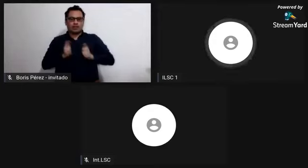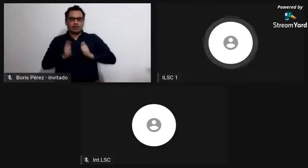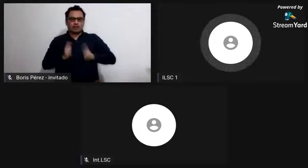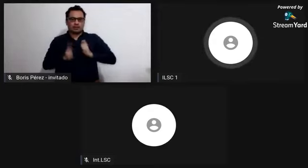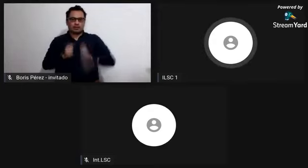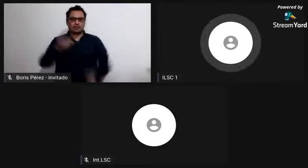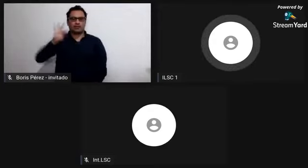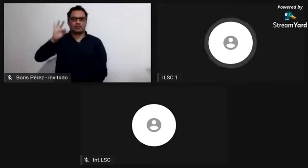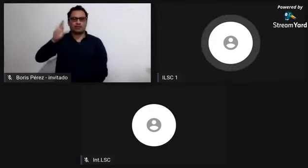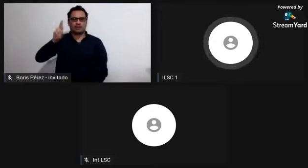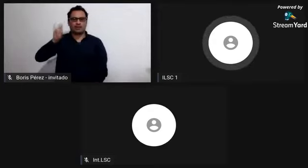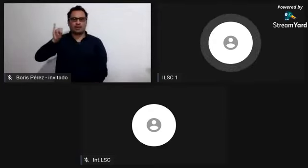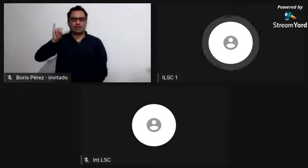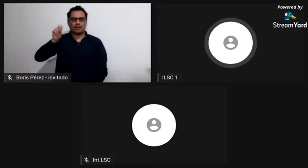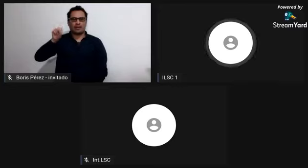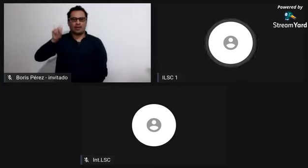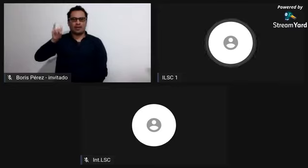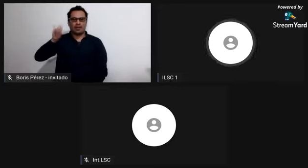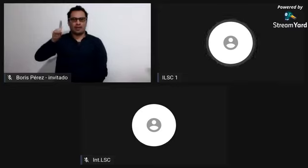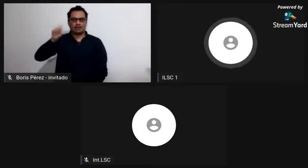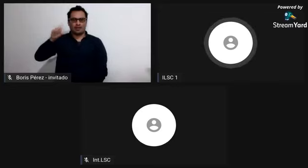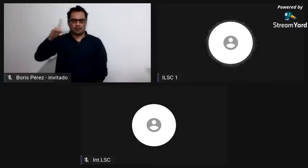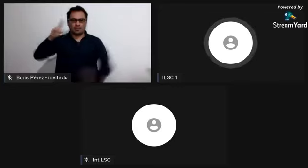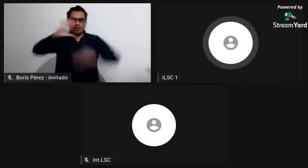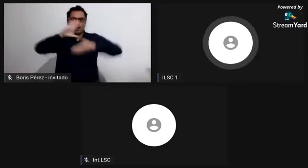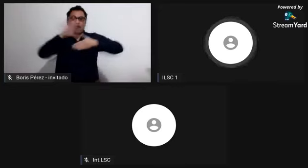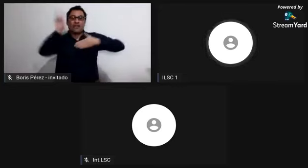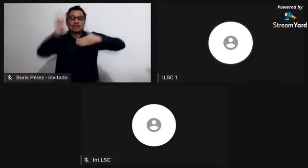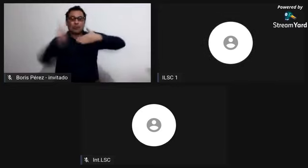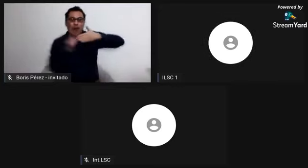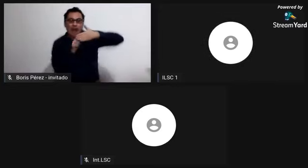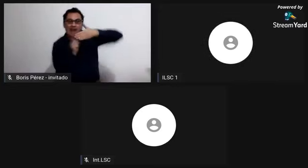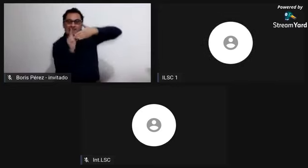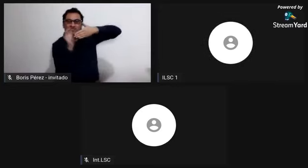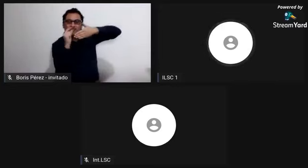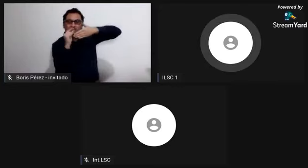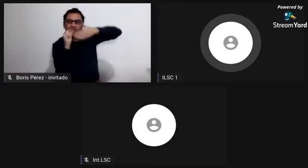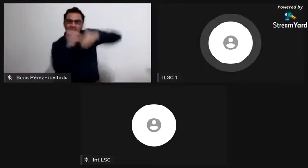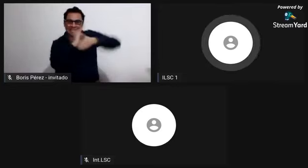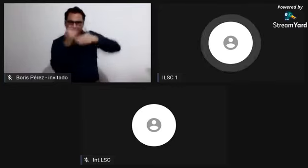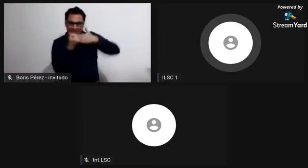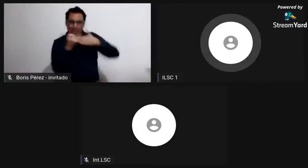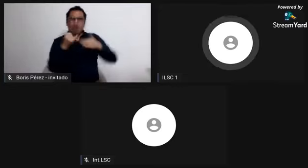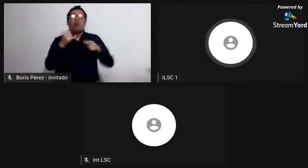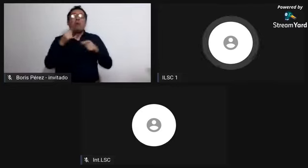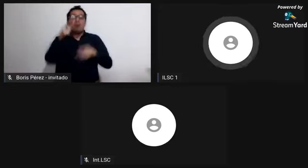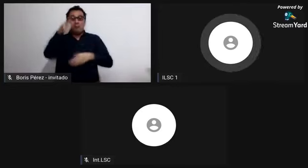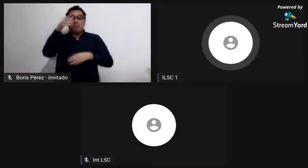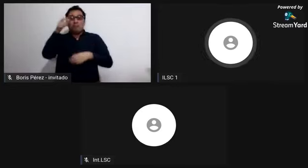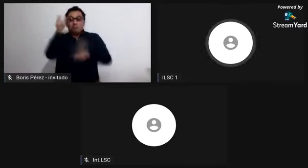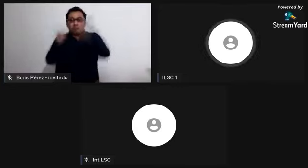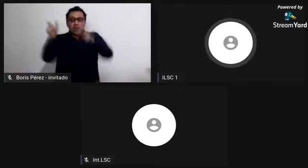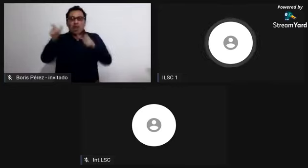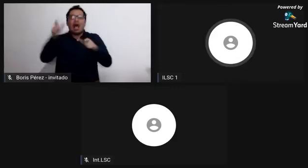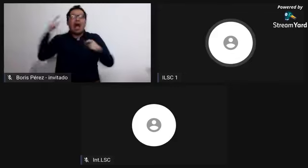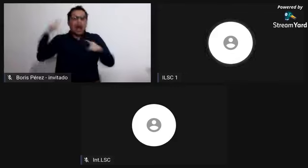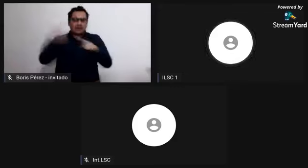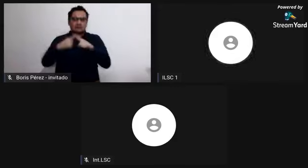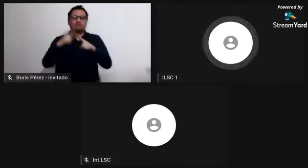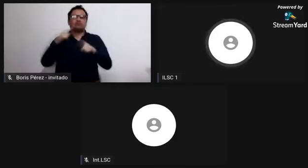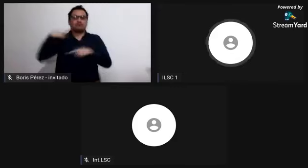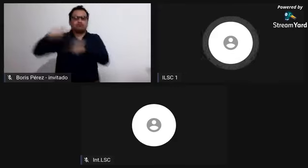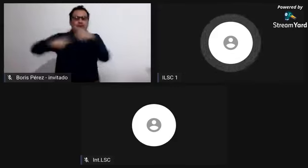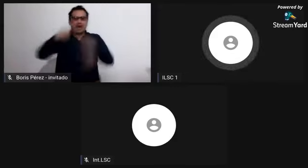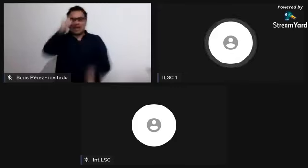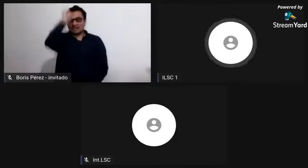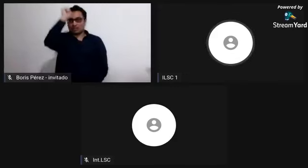entonces eran trasladados principalmente ubicados dentro de esa negociación de comerciación